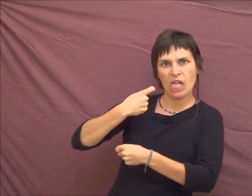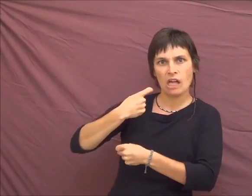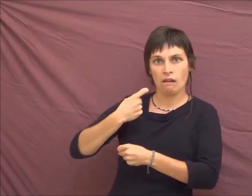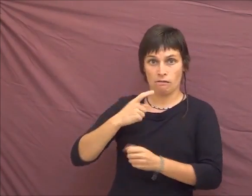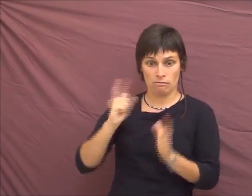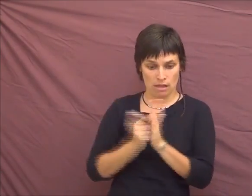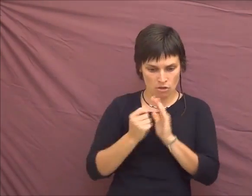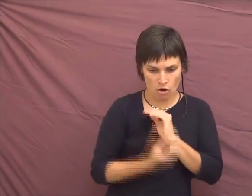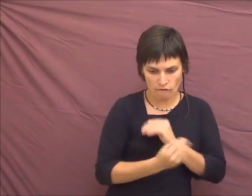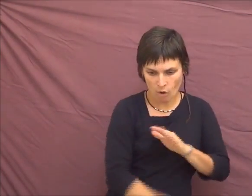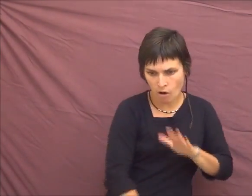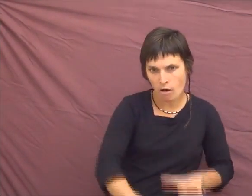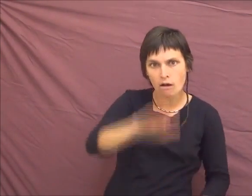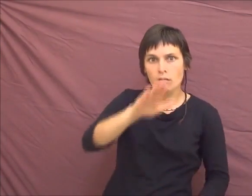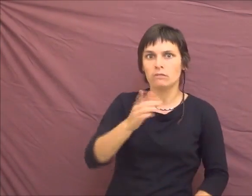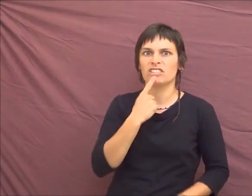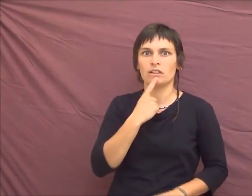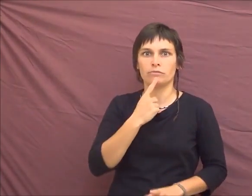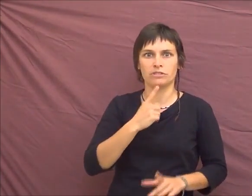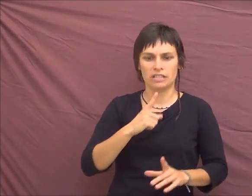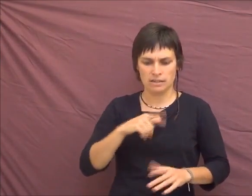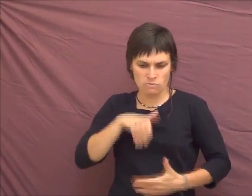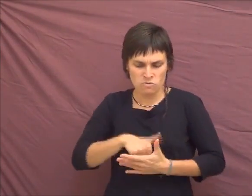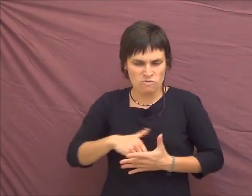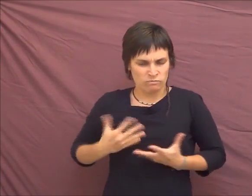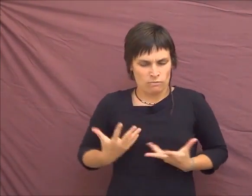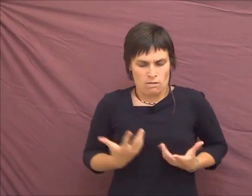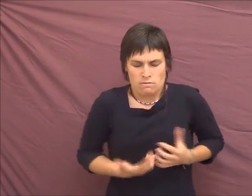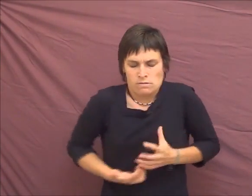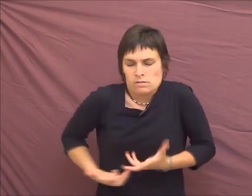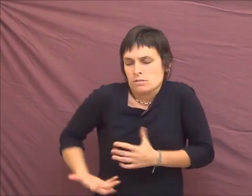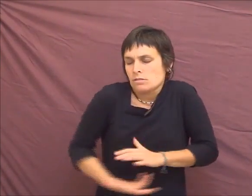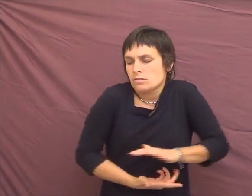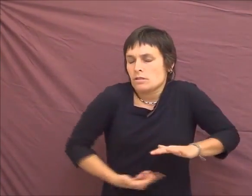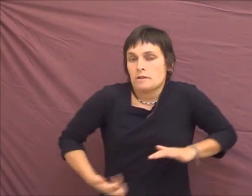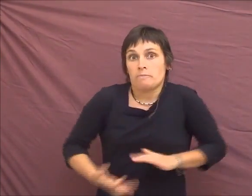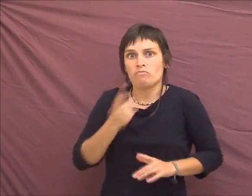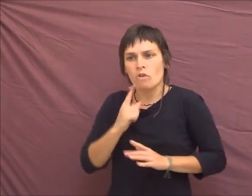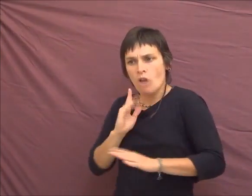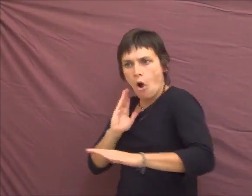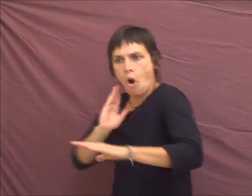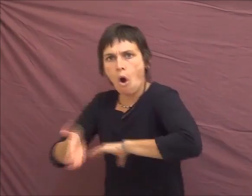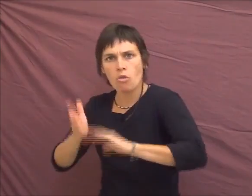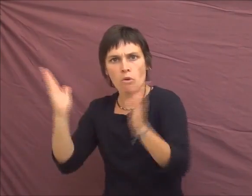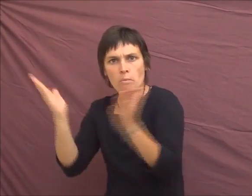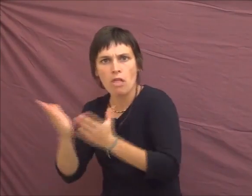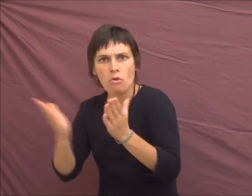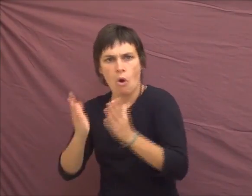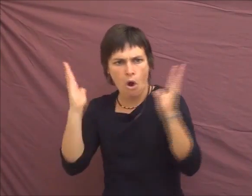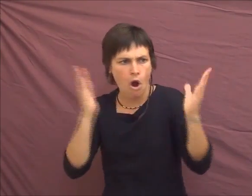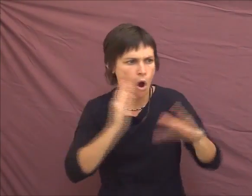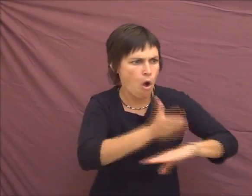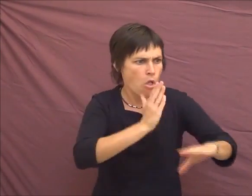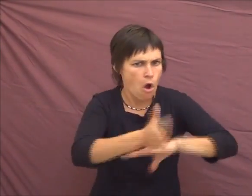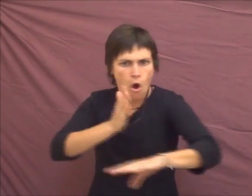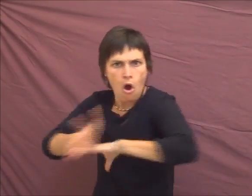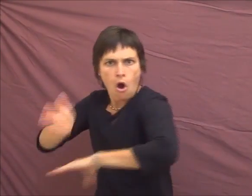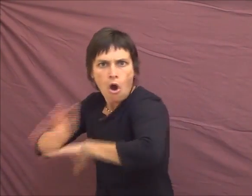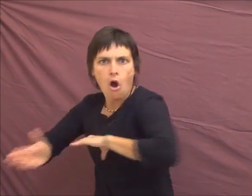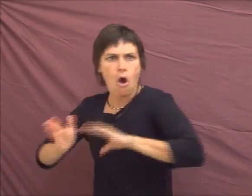comme les gens qui ont été torturés dans l'enfance, donc, ils commencent à menacer de mort les médecins, à aller les emmerder dans les hôpitaux, enfin, c'est très, très violent, et